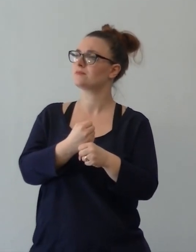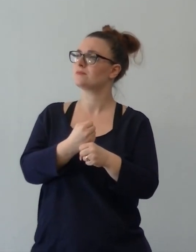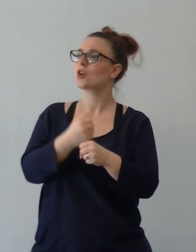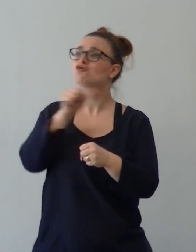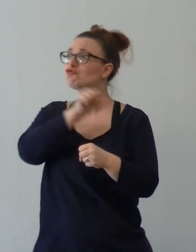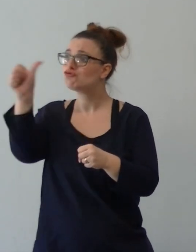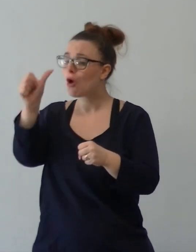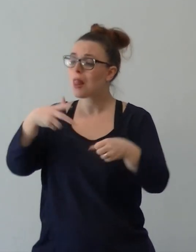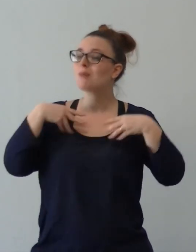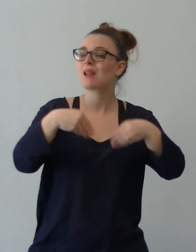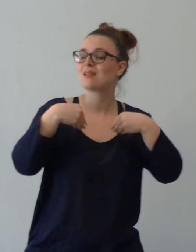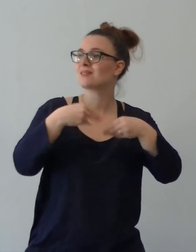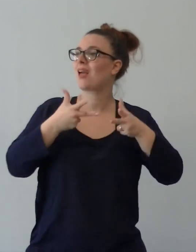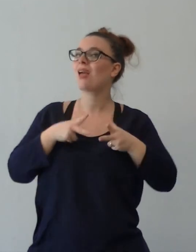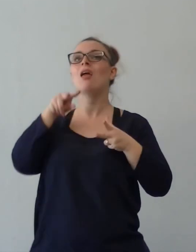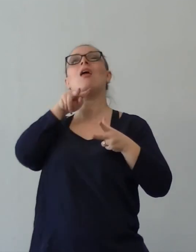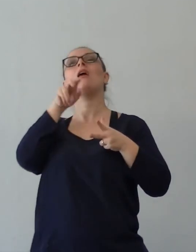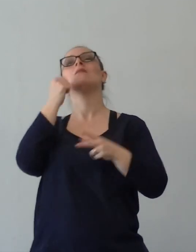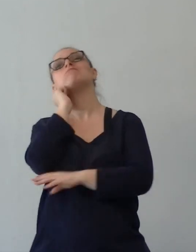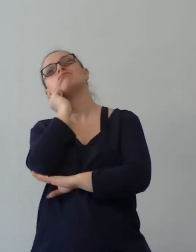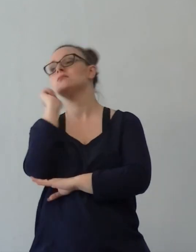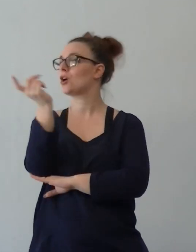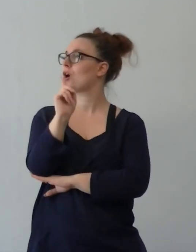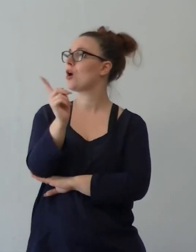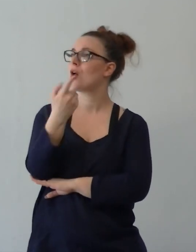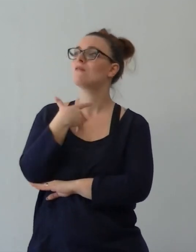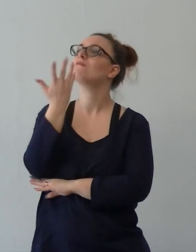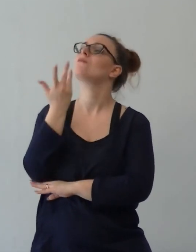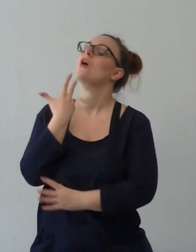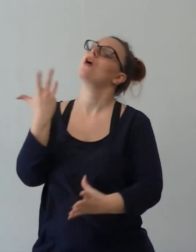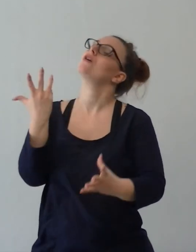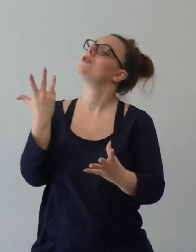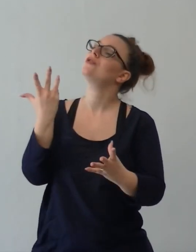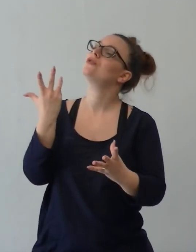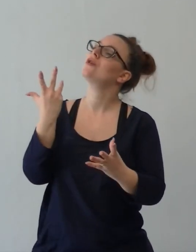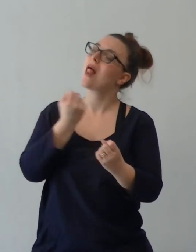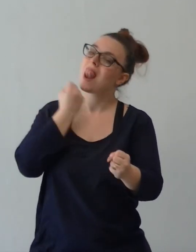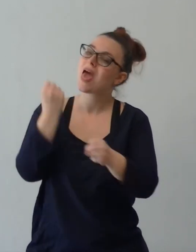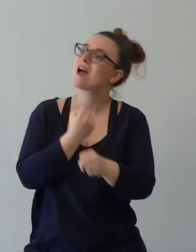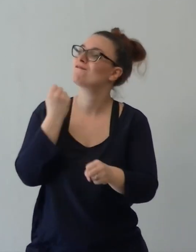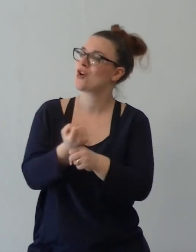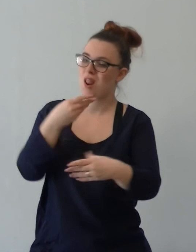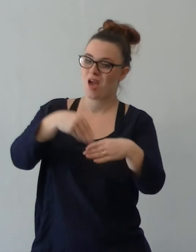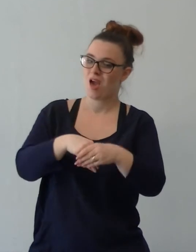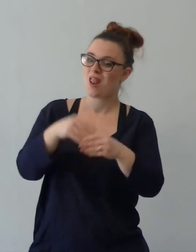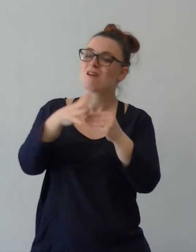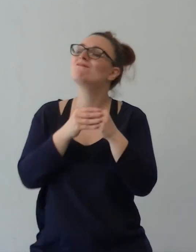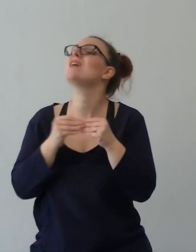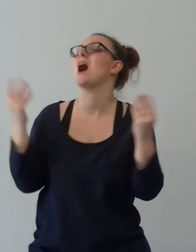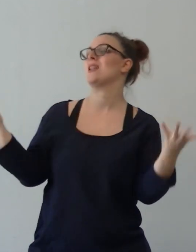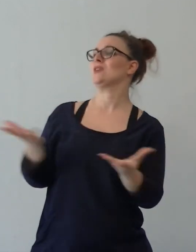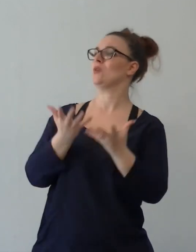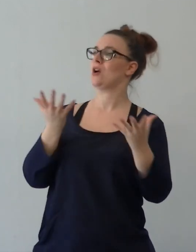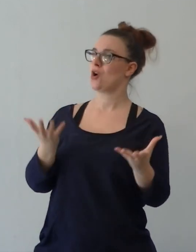venire, ma anche a essere colpito nei misteri della mia vita. Voglio avere gioia nell'annunciare il